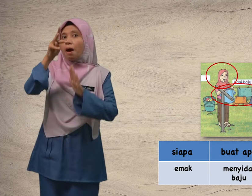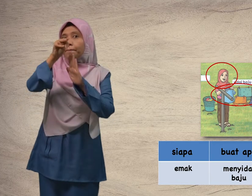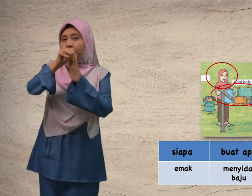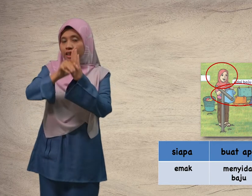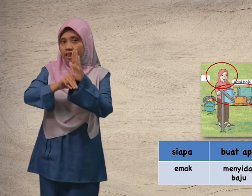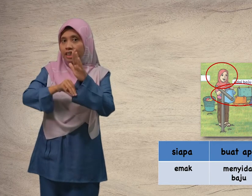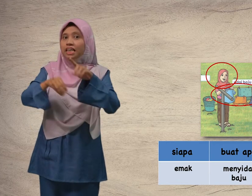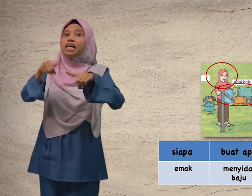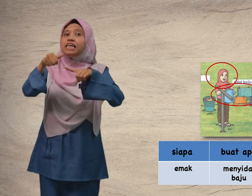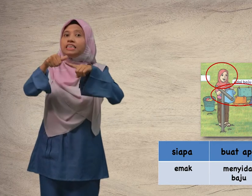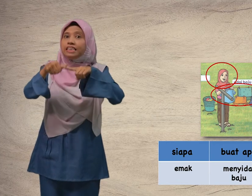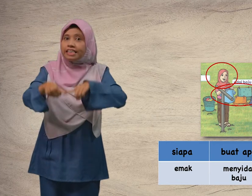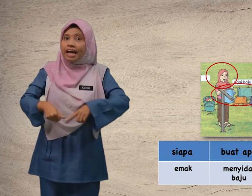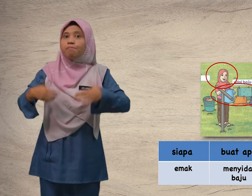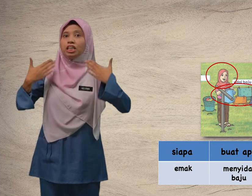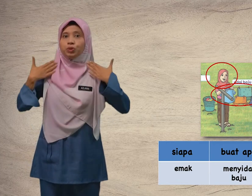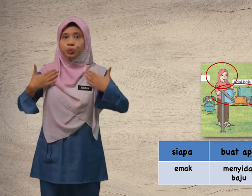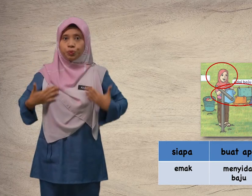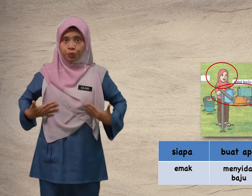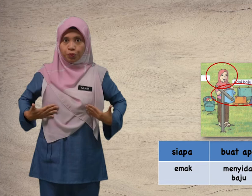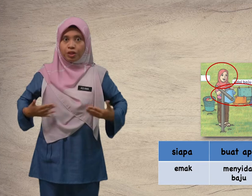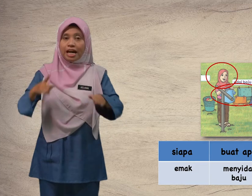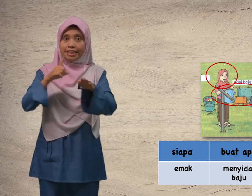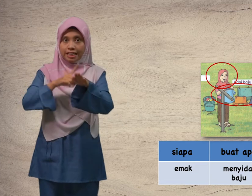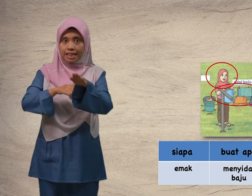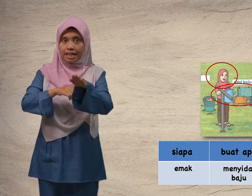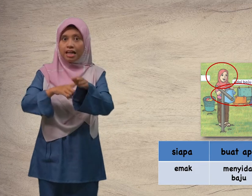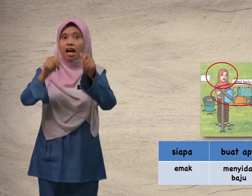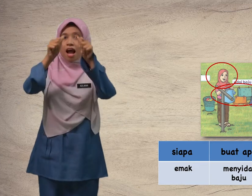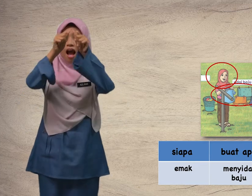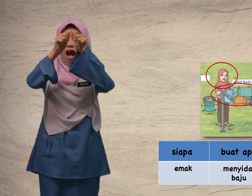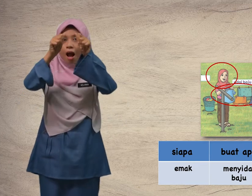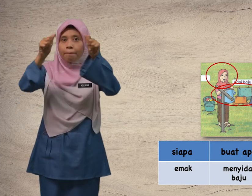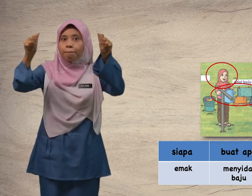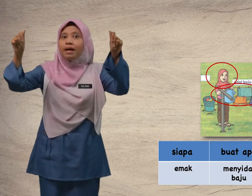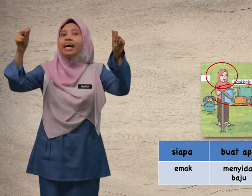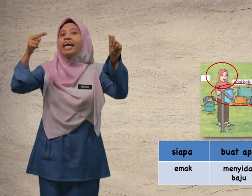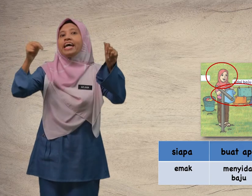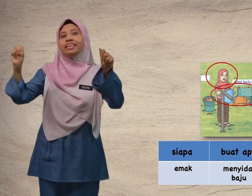menidai baju di ampayan.